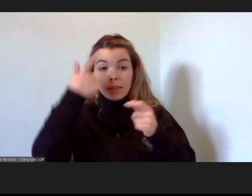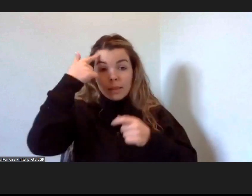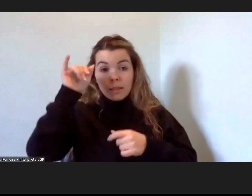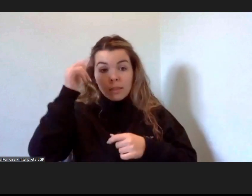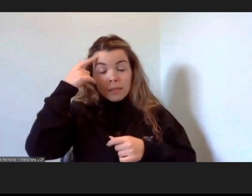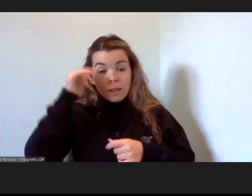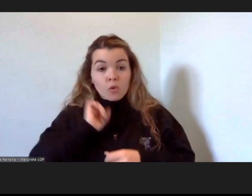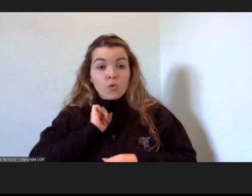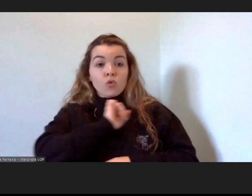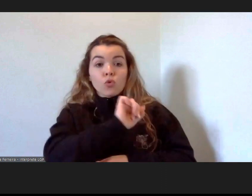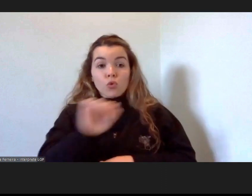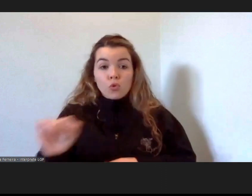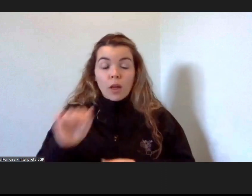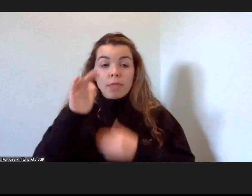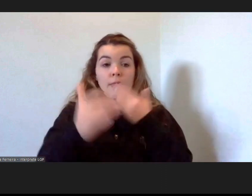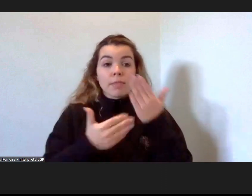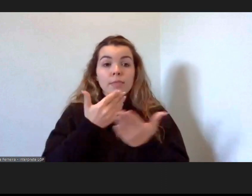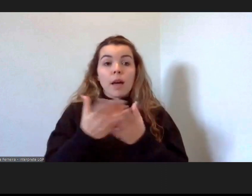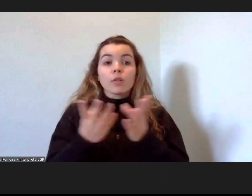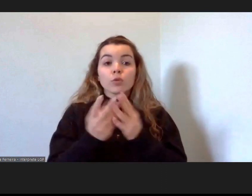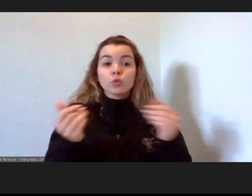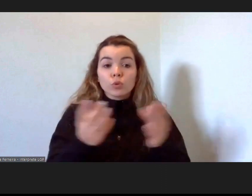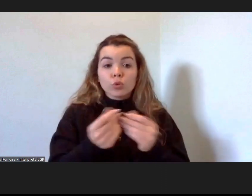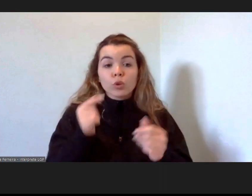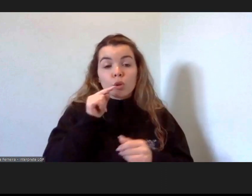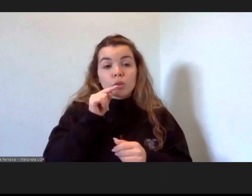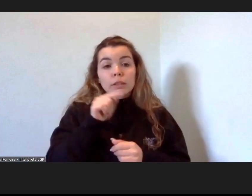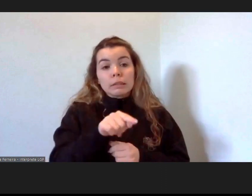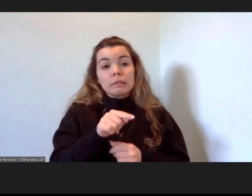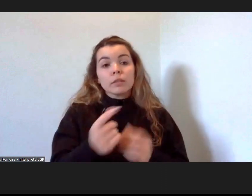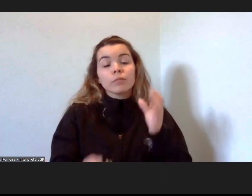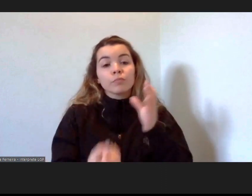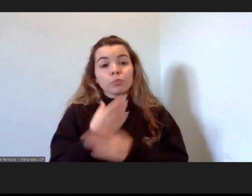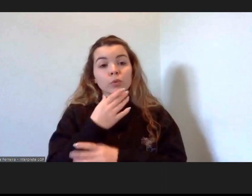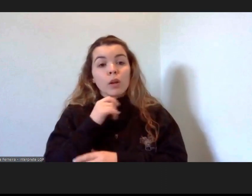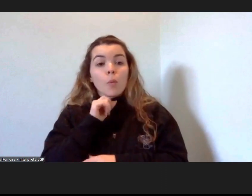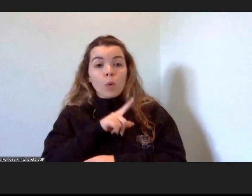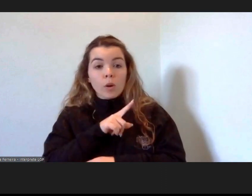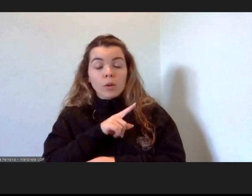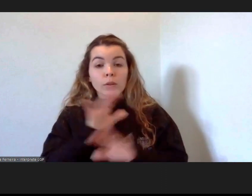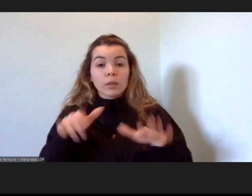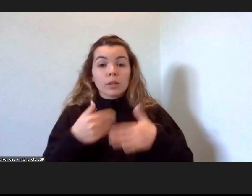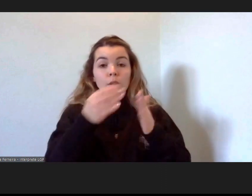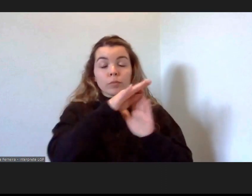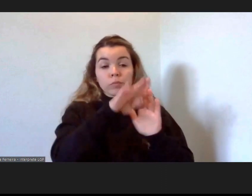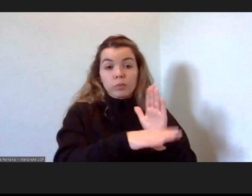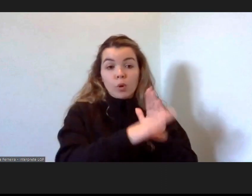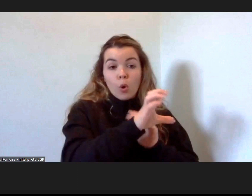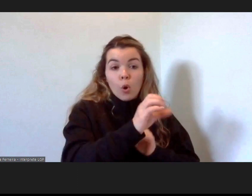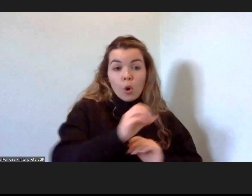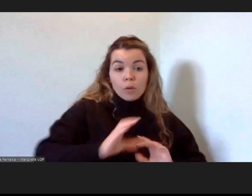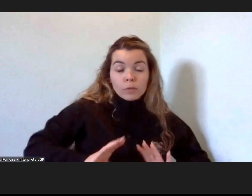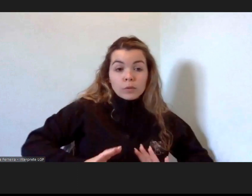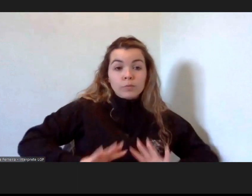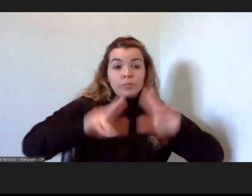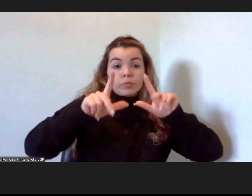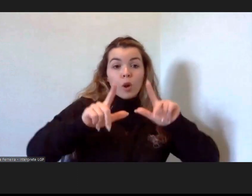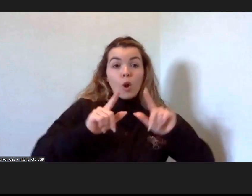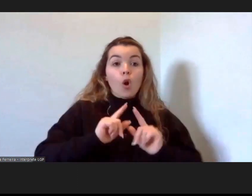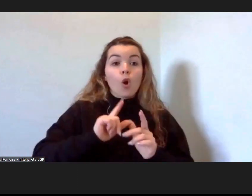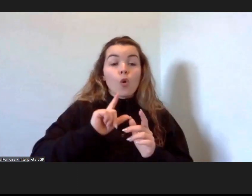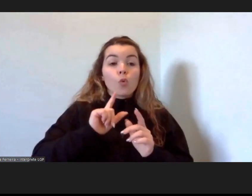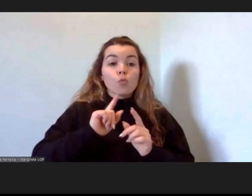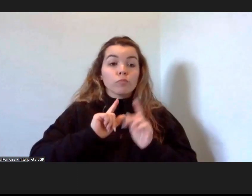nós damos soluções e essas soluções são implementadas. a diferença deste programa de co-desenvolvimento, que também é um projeto piloto a nível nacional,